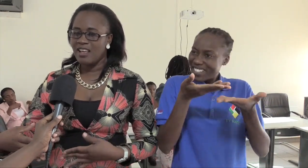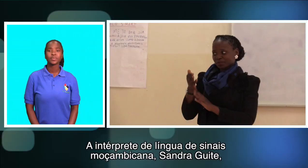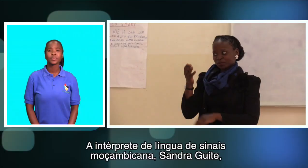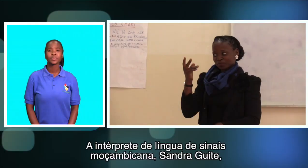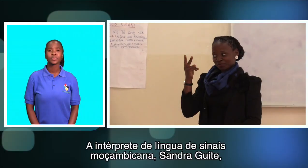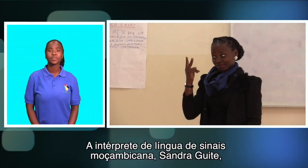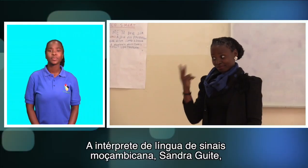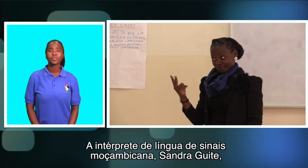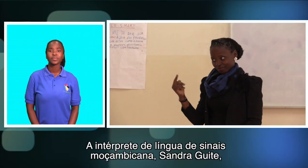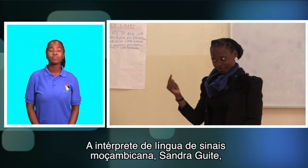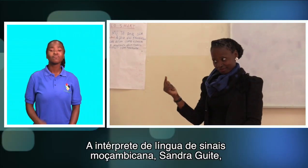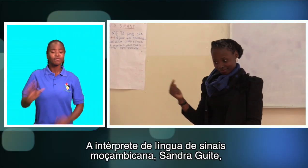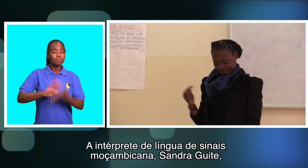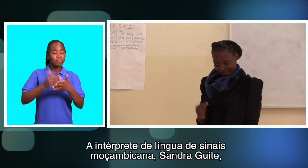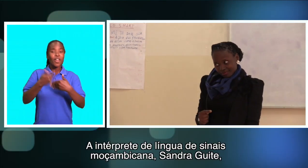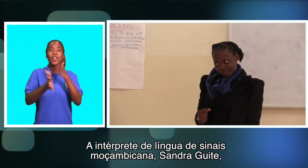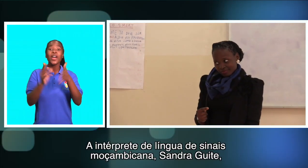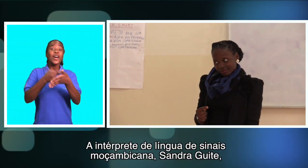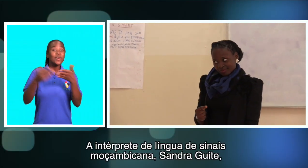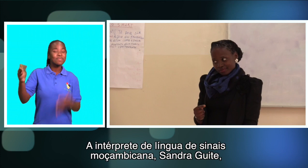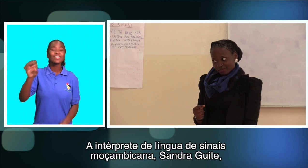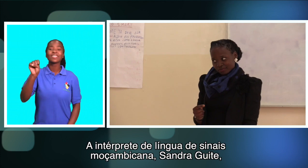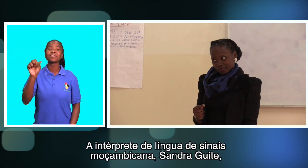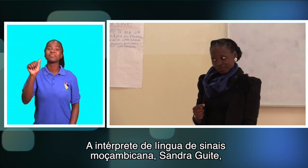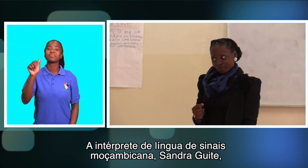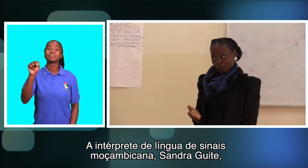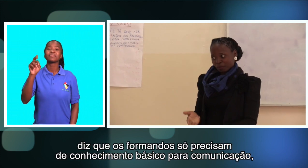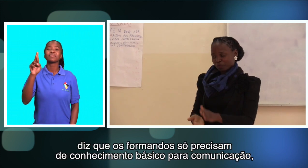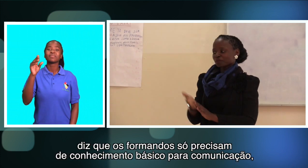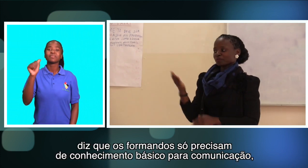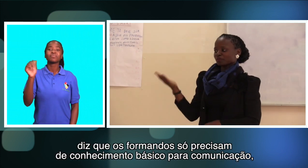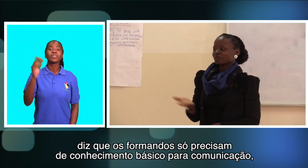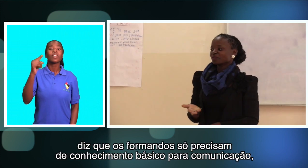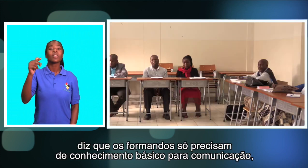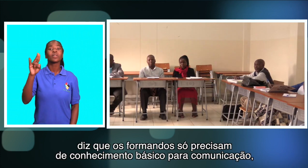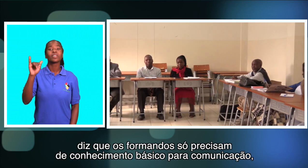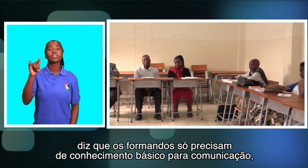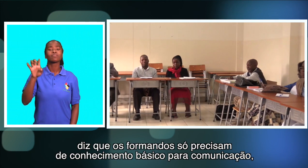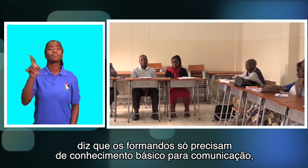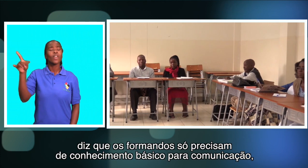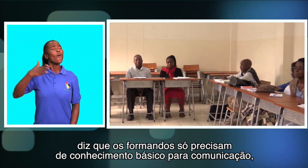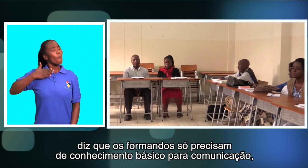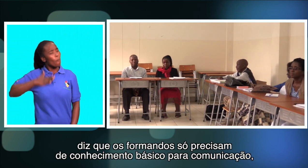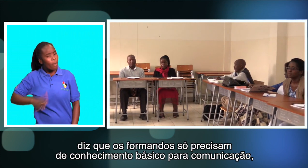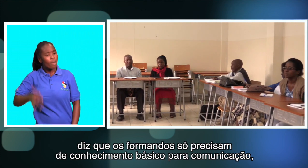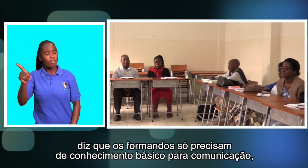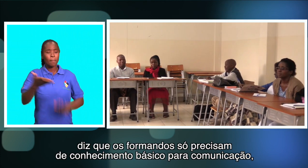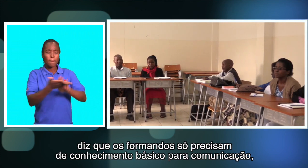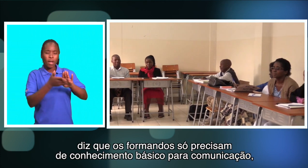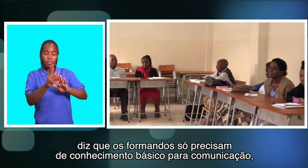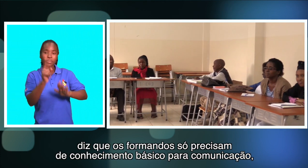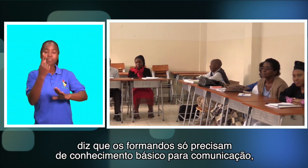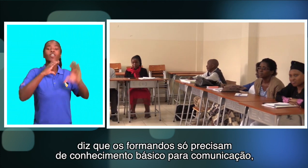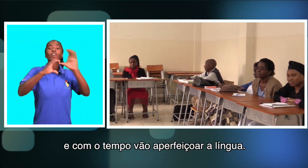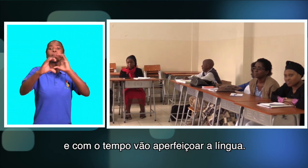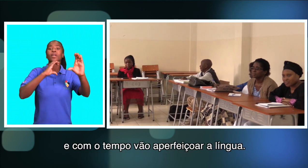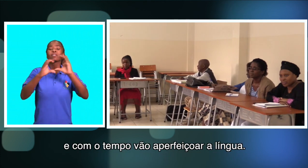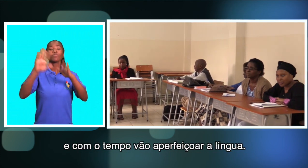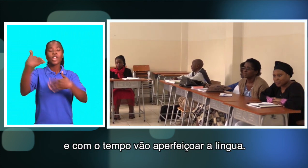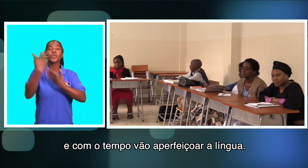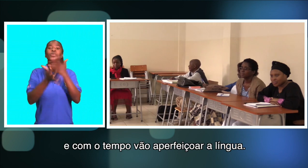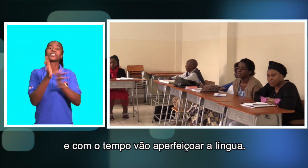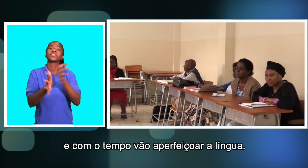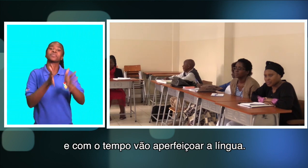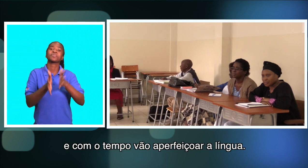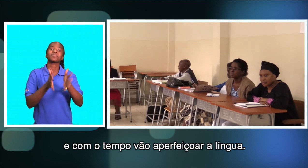A intérprete de língua de sinais moçambicana Sandra Guit Diz que os formados só precisam de conhecimento básico Para a